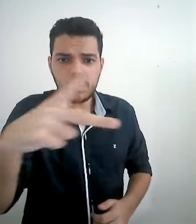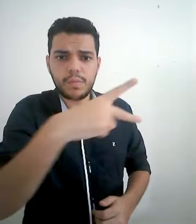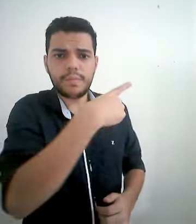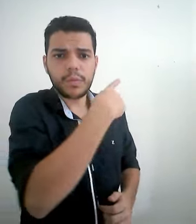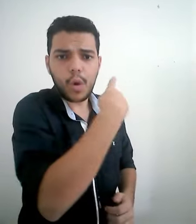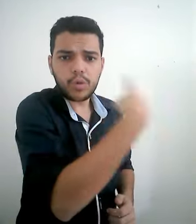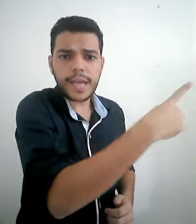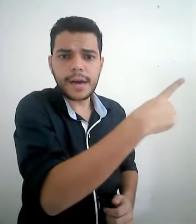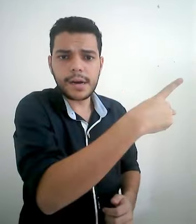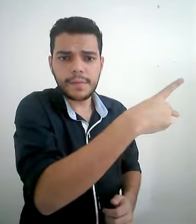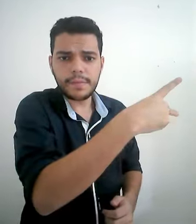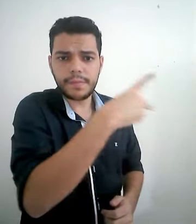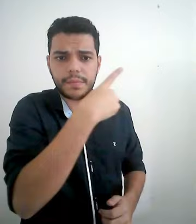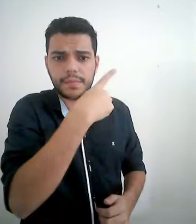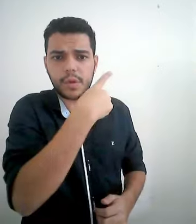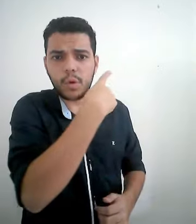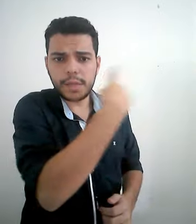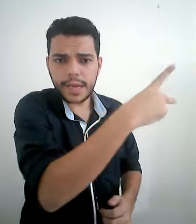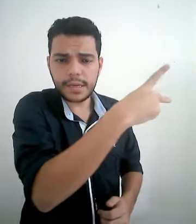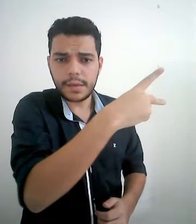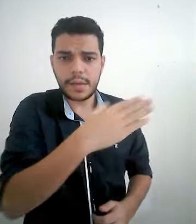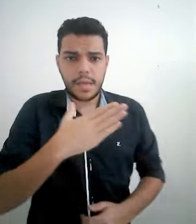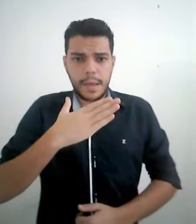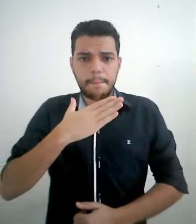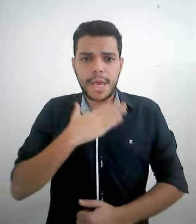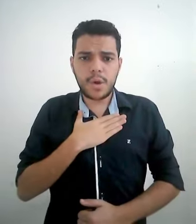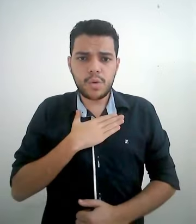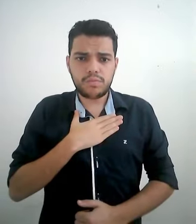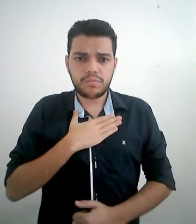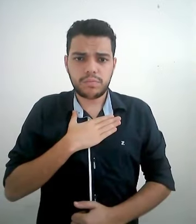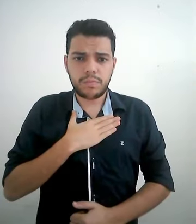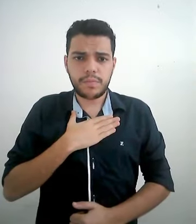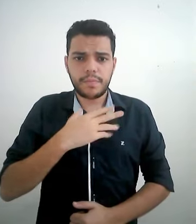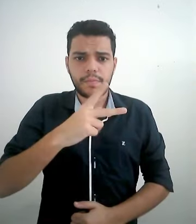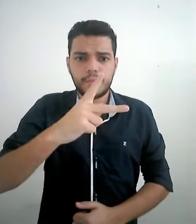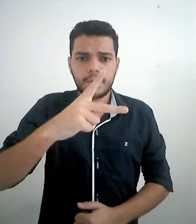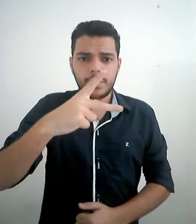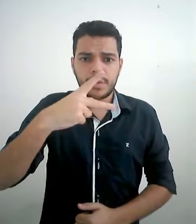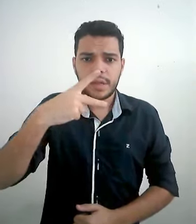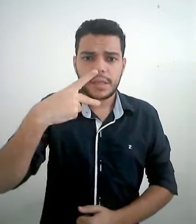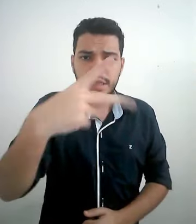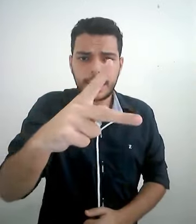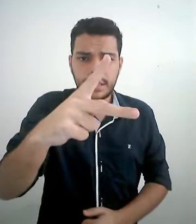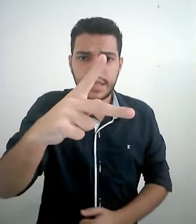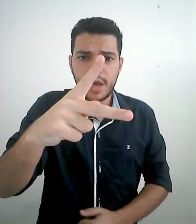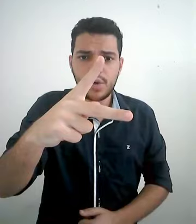ou dela ou dele. Meu, teu,